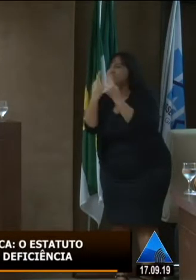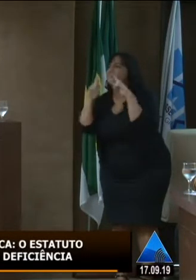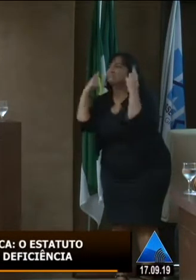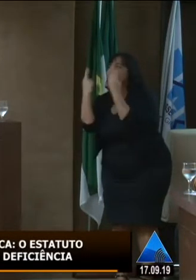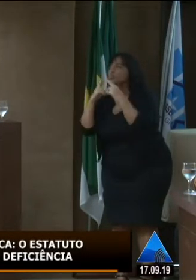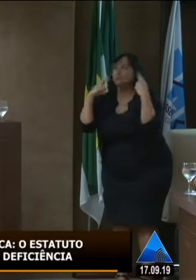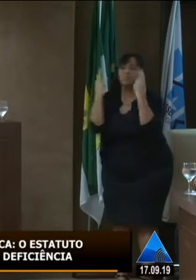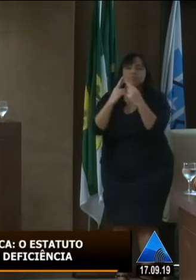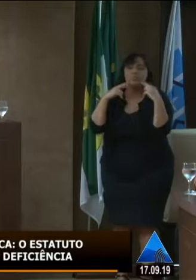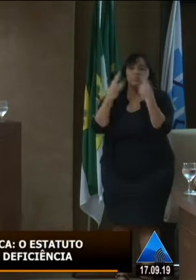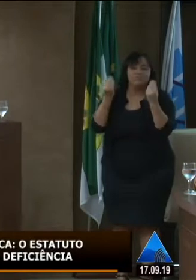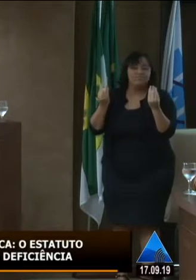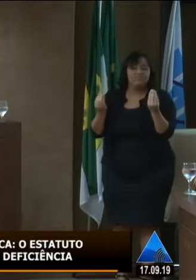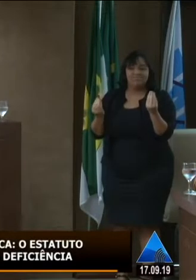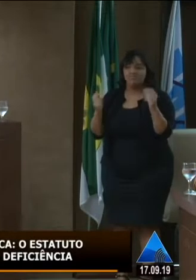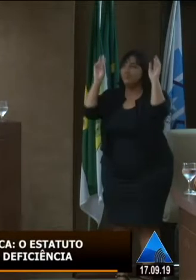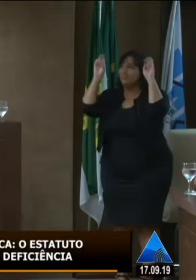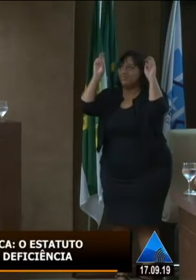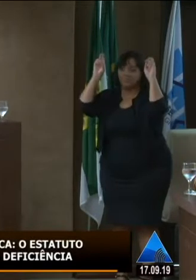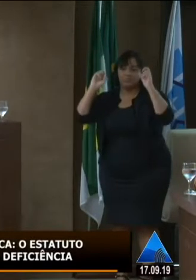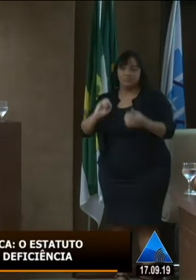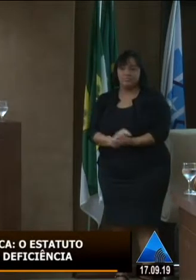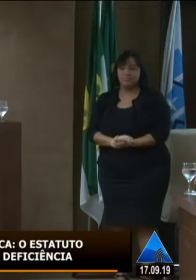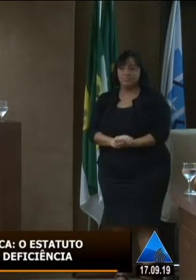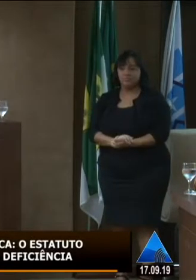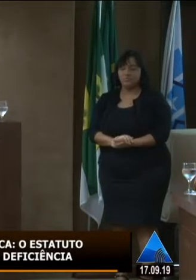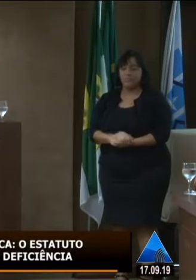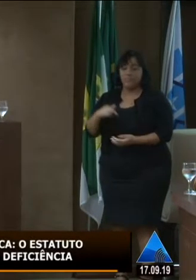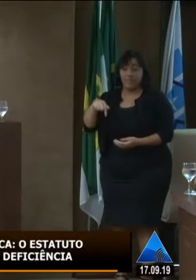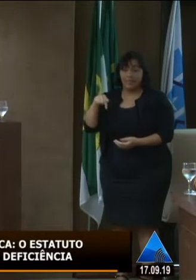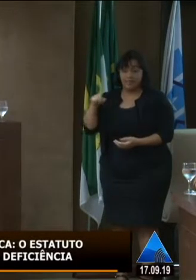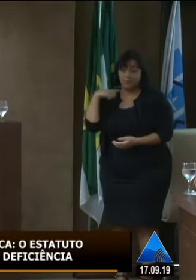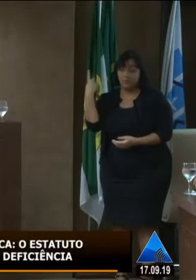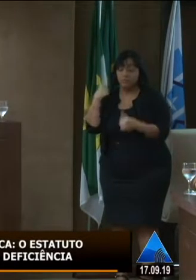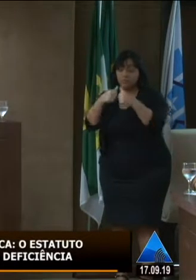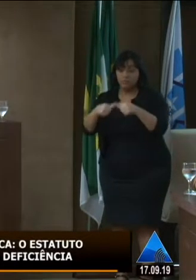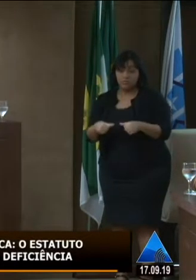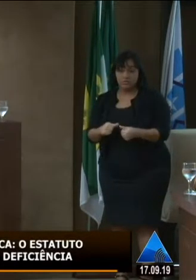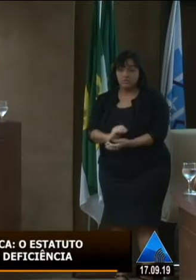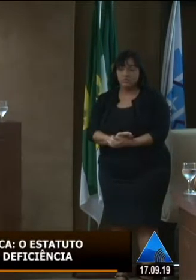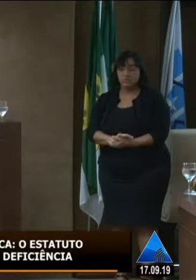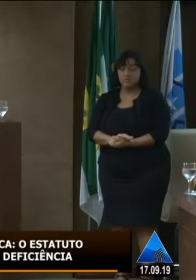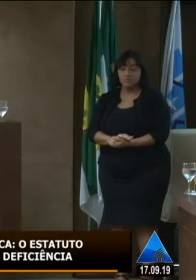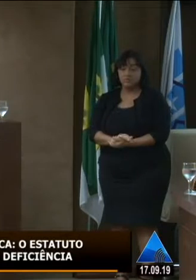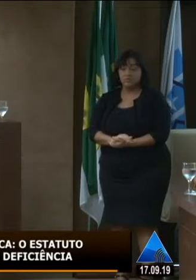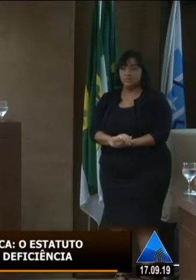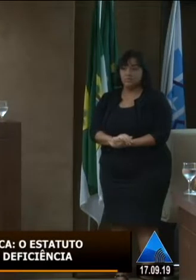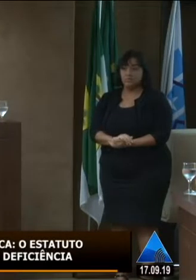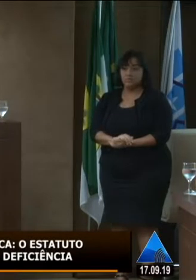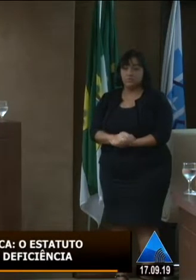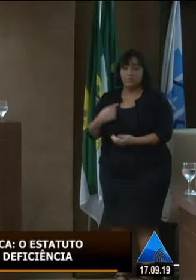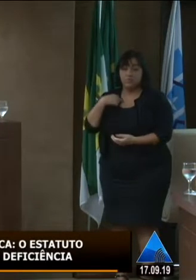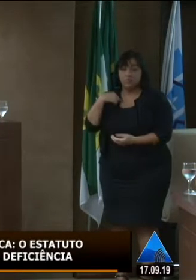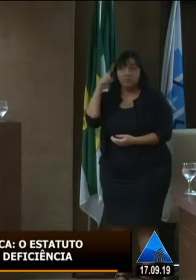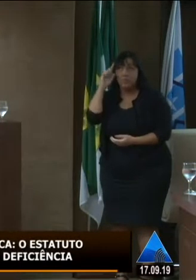quantas questões nós fomos debatidos. E aqui a gente estamos à pena, quando a gente pensa